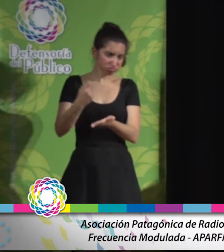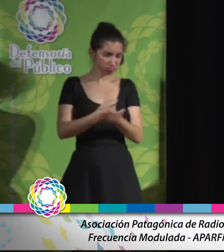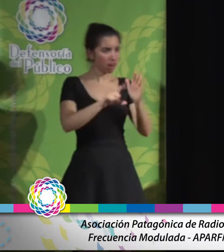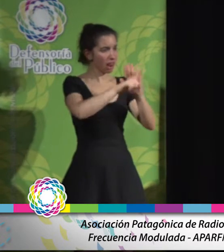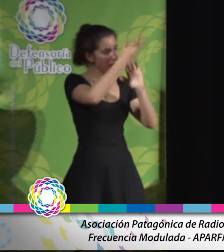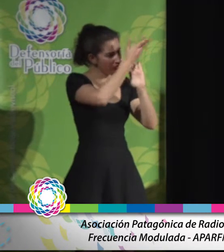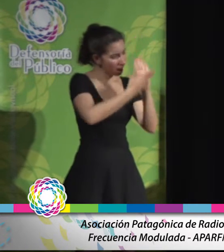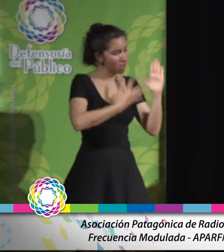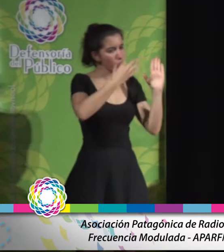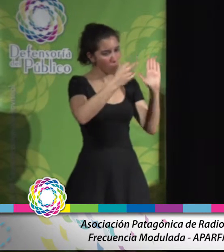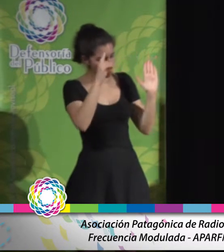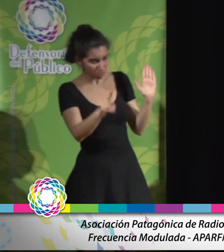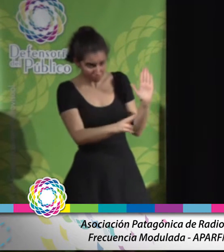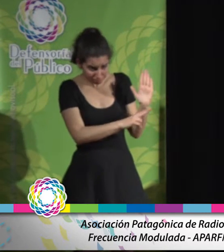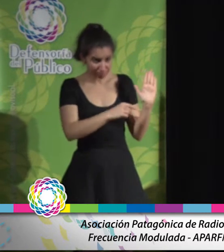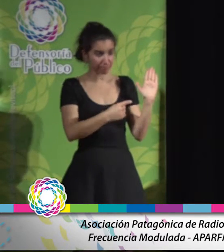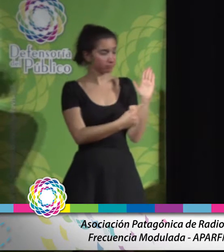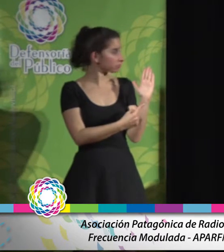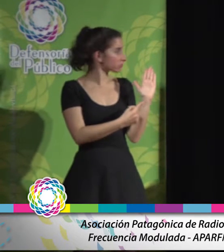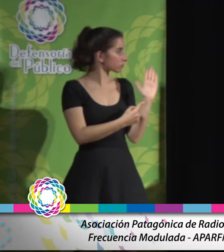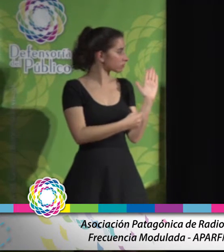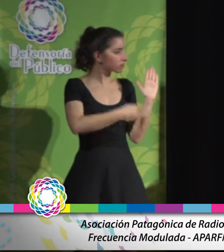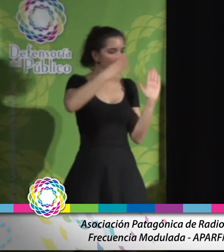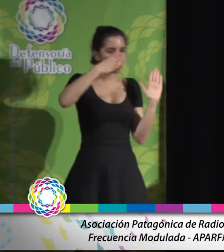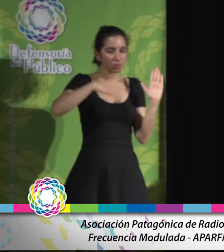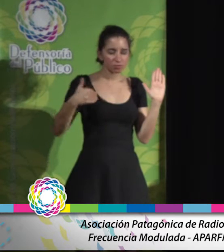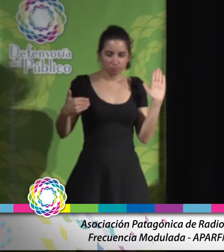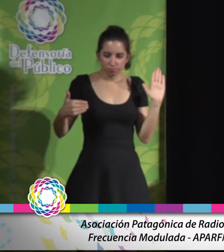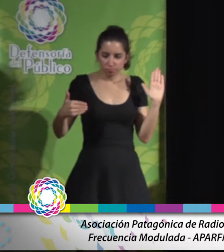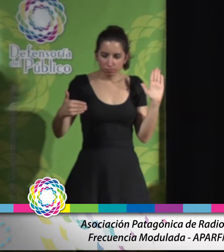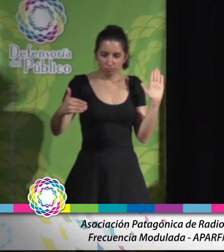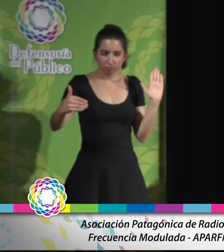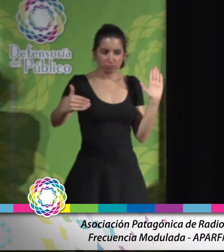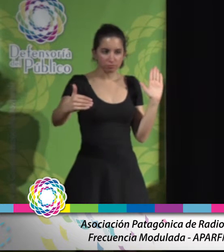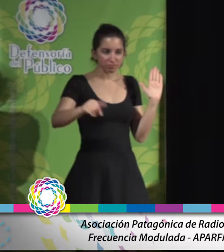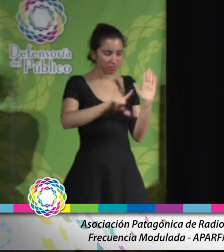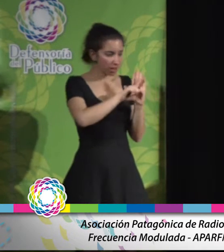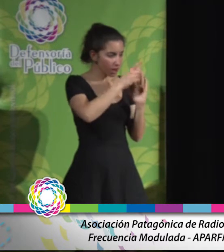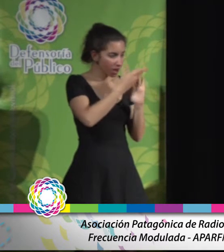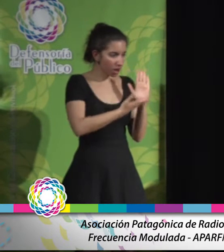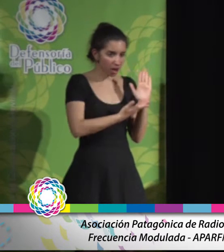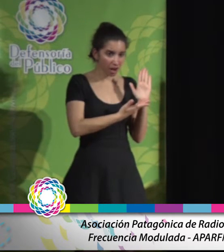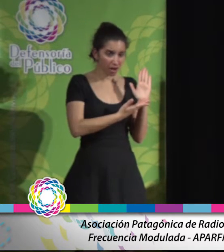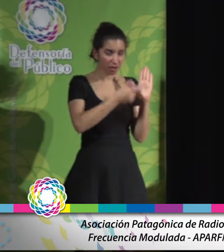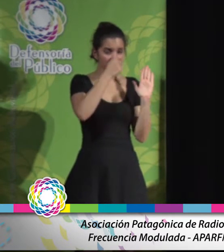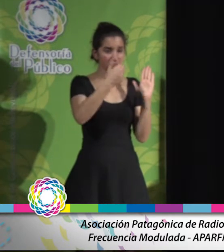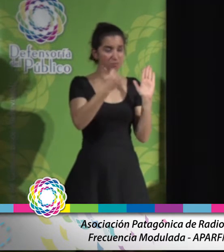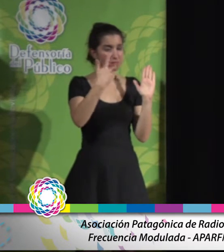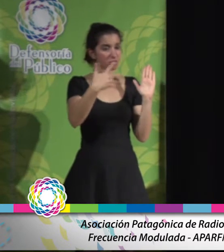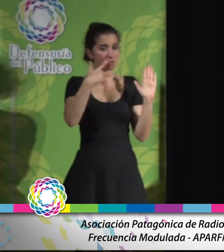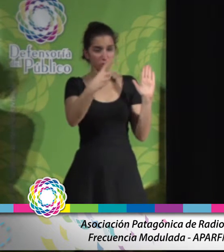servicio de comunicación audiovisual. Pero vemos lamentablemente cómo la ley 26.522